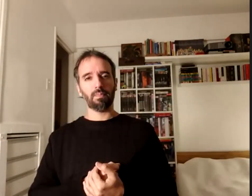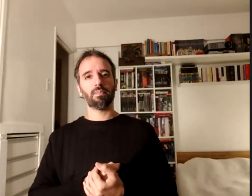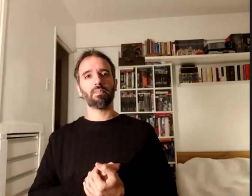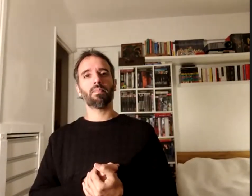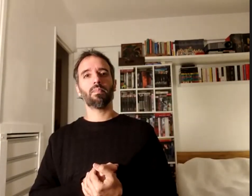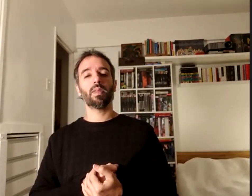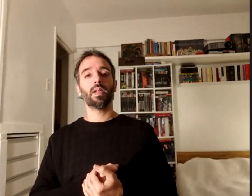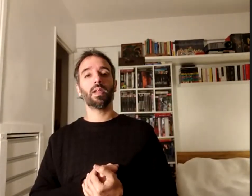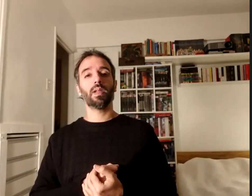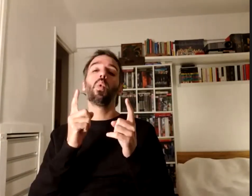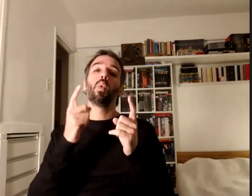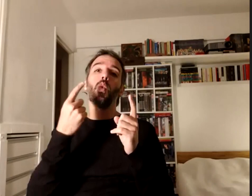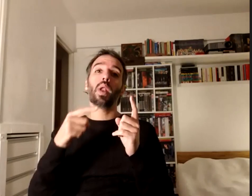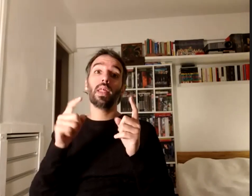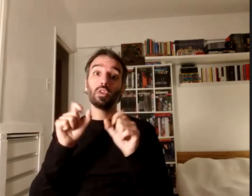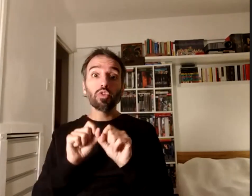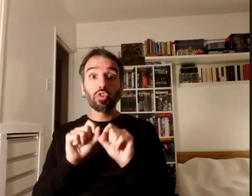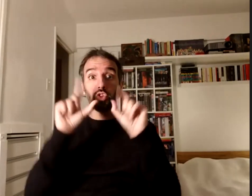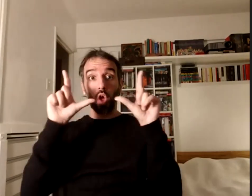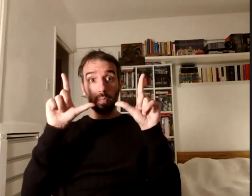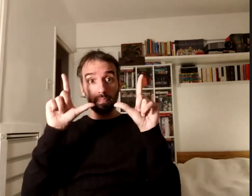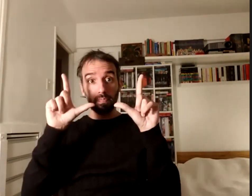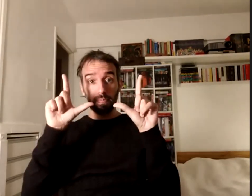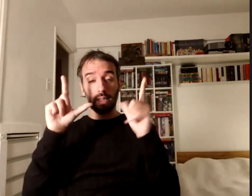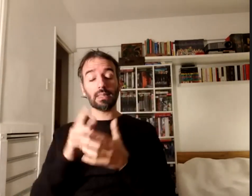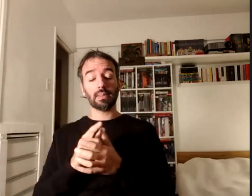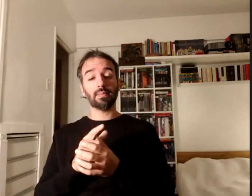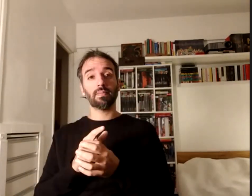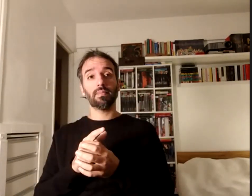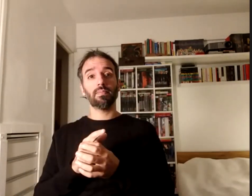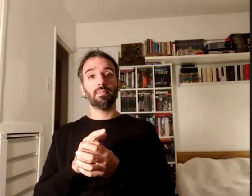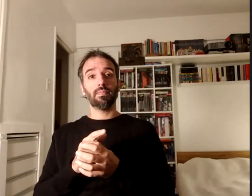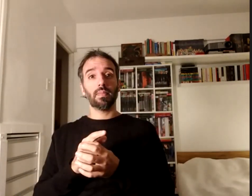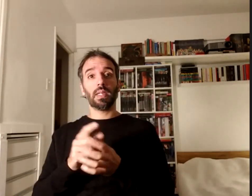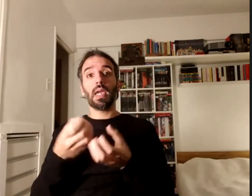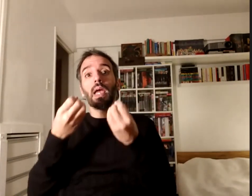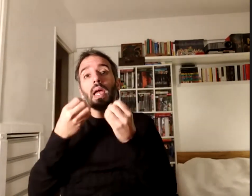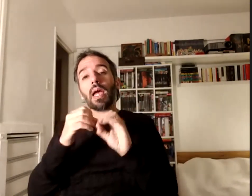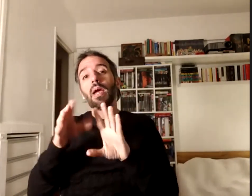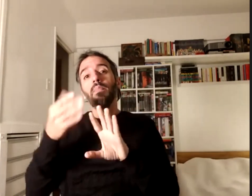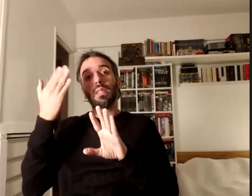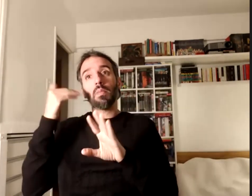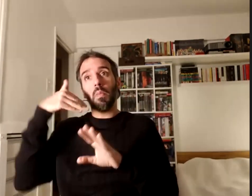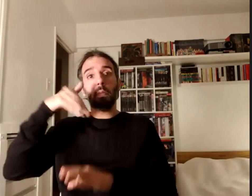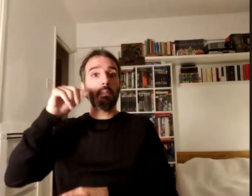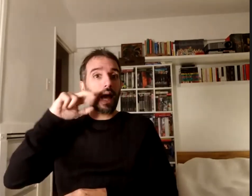las sorpresas si se quiere que empezamos bueno Marina también es antropóloga así que Marina